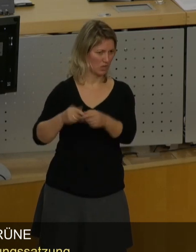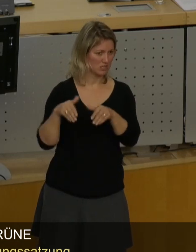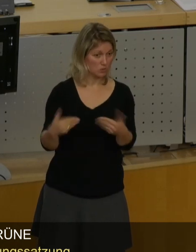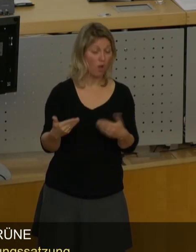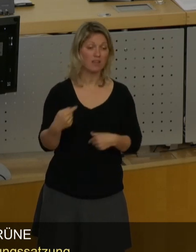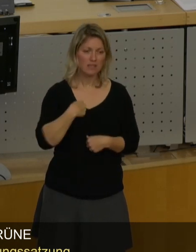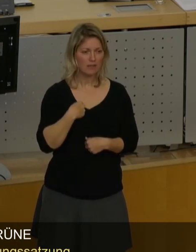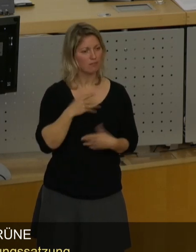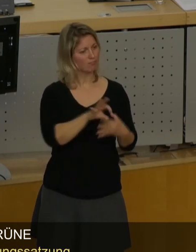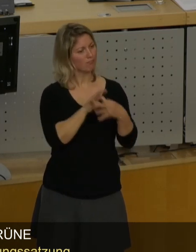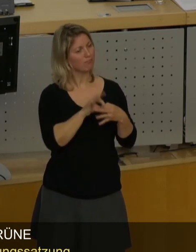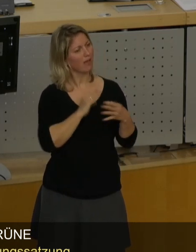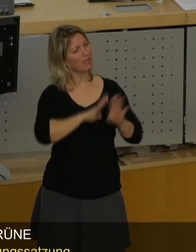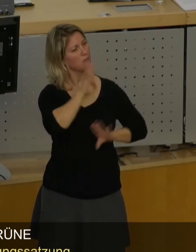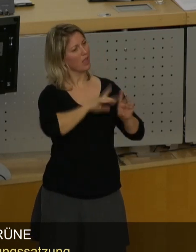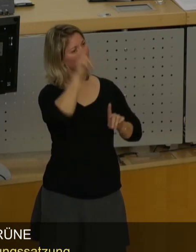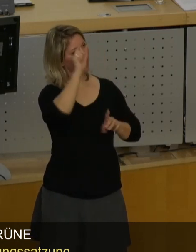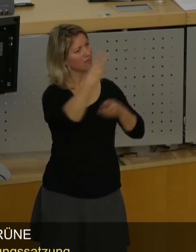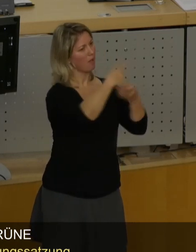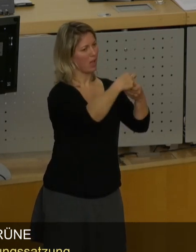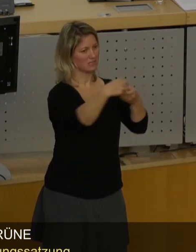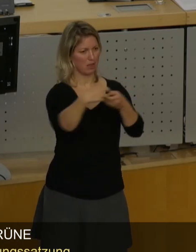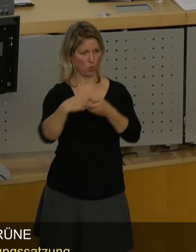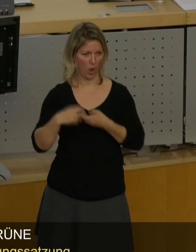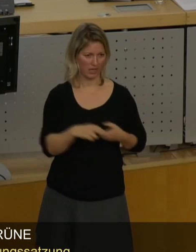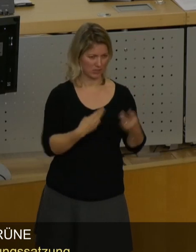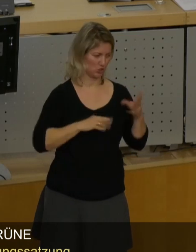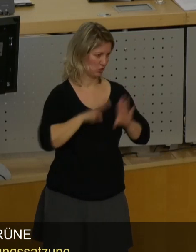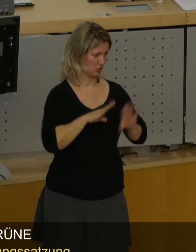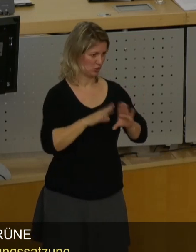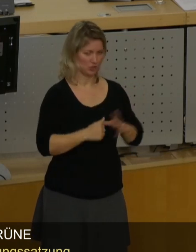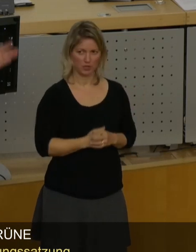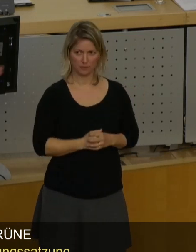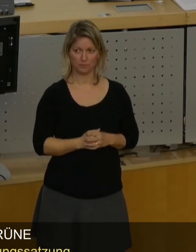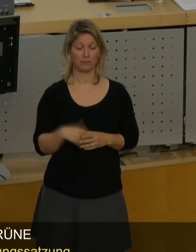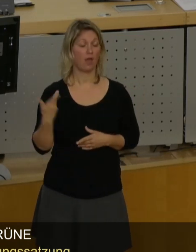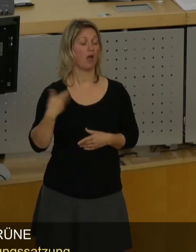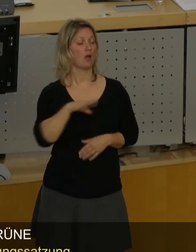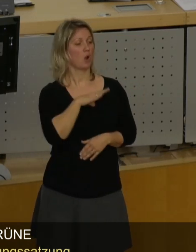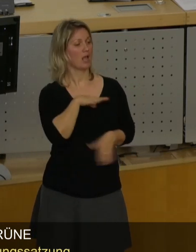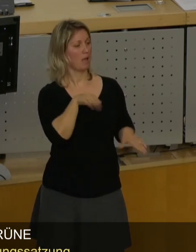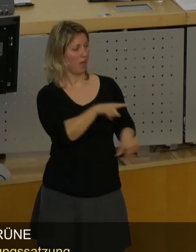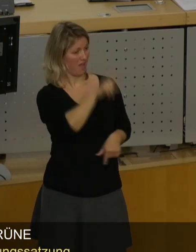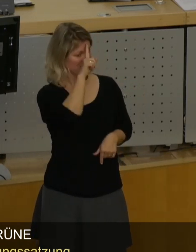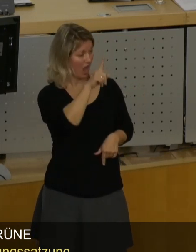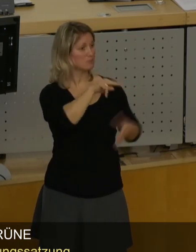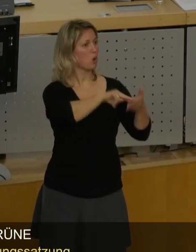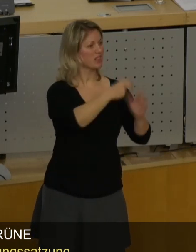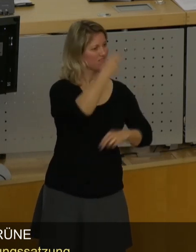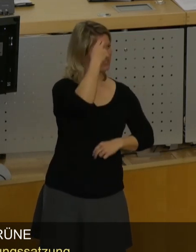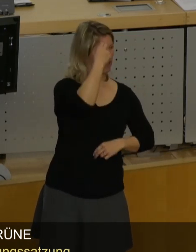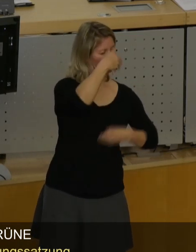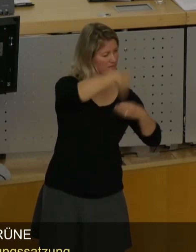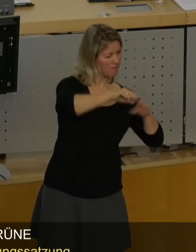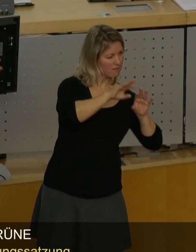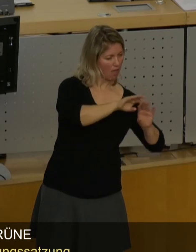partizipatorischen Demokratieverständnis an. Ja, das ist so. Der Kollege Engemeyer kann Ihnen das gerne auch noch mal politikwissenschaftlich genau